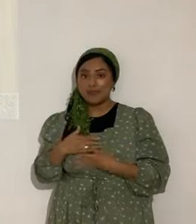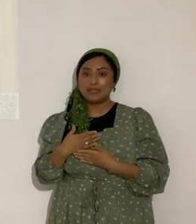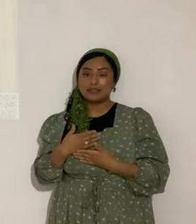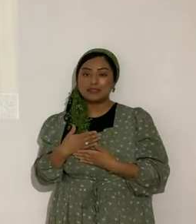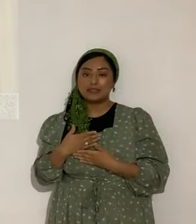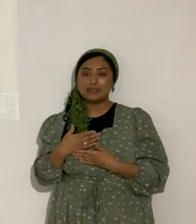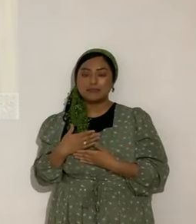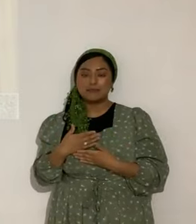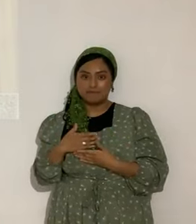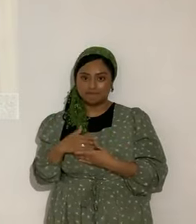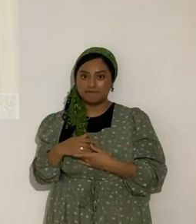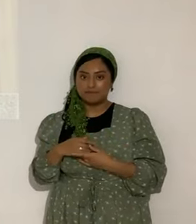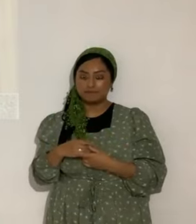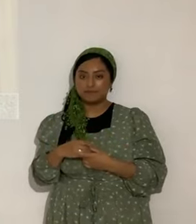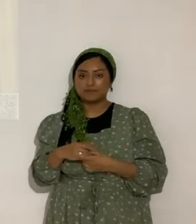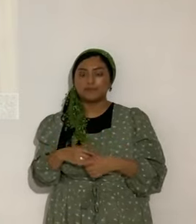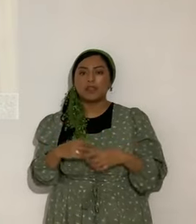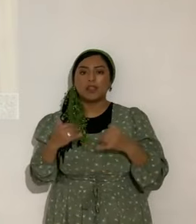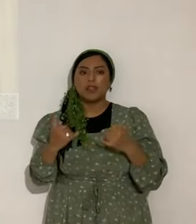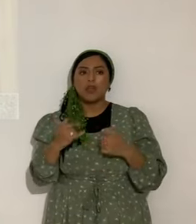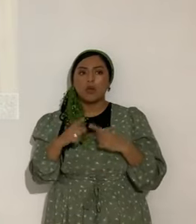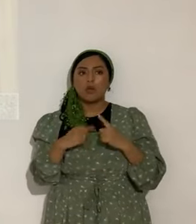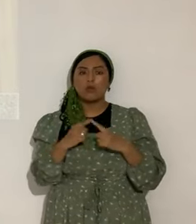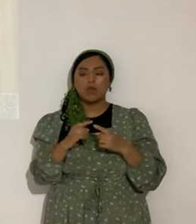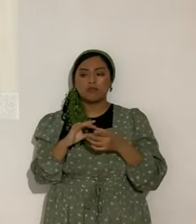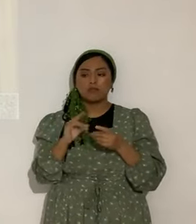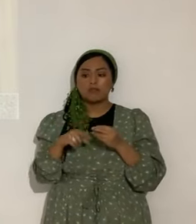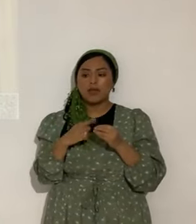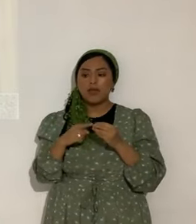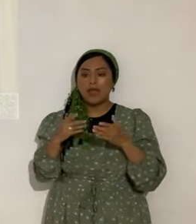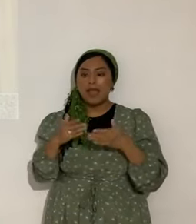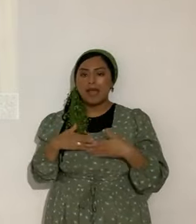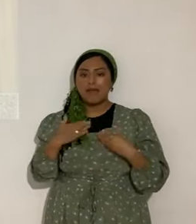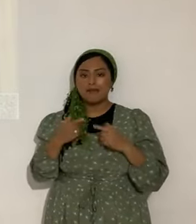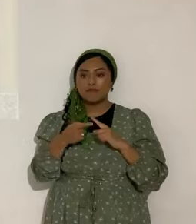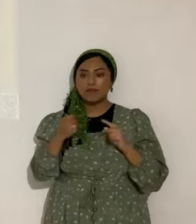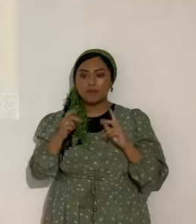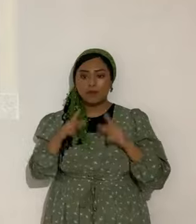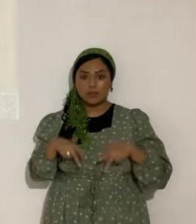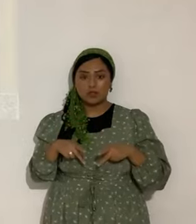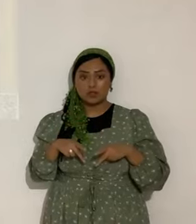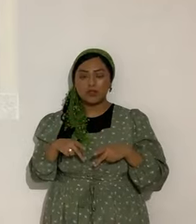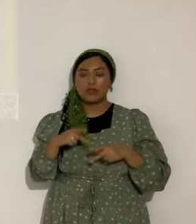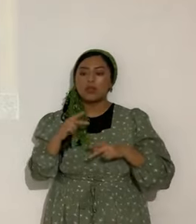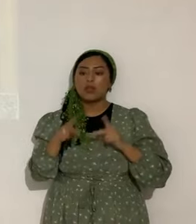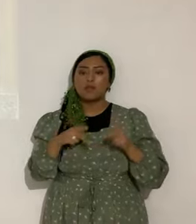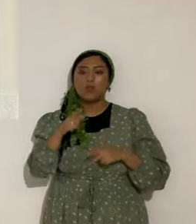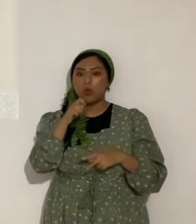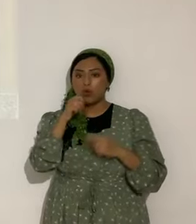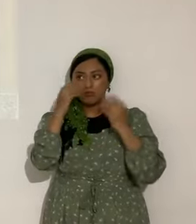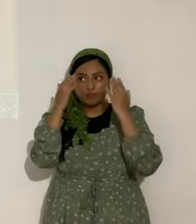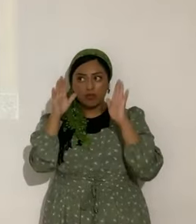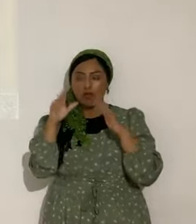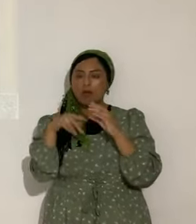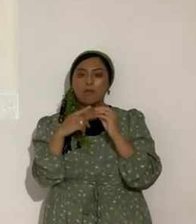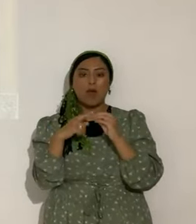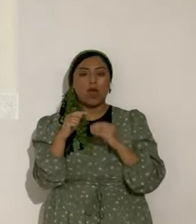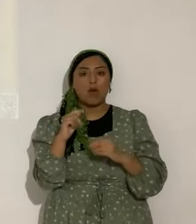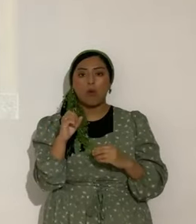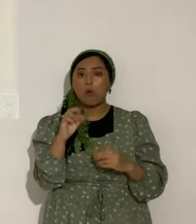¿Sí? ¿De acuerdo? Ahora, cuando se habla de felicidad humana. En la gente que no conoce Torah. Pues la